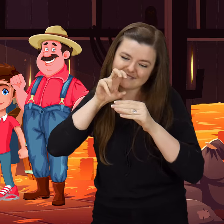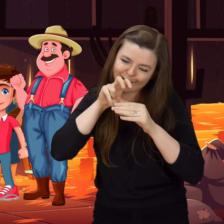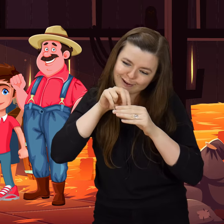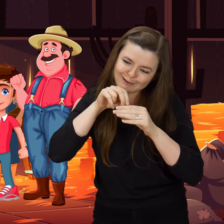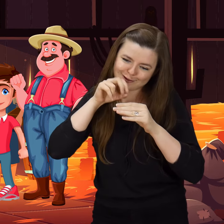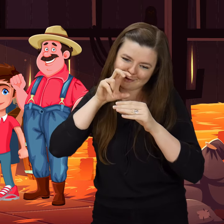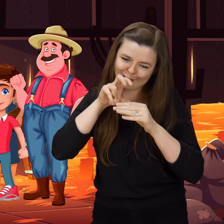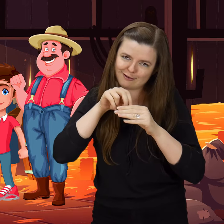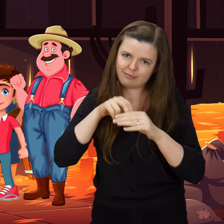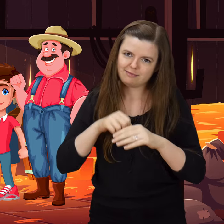skrobię.